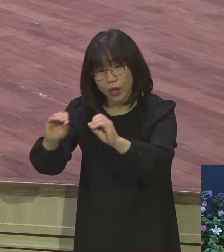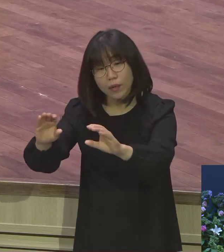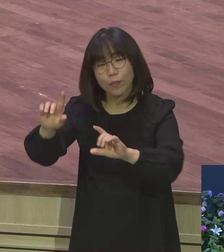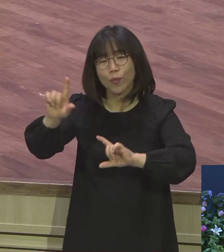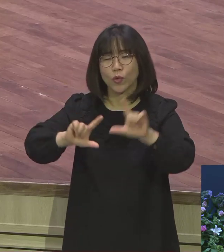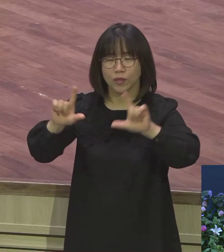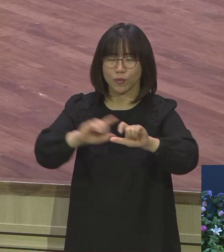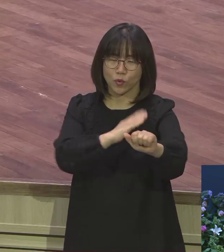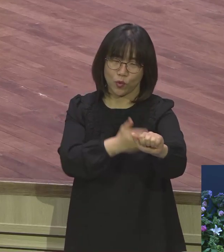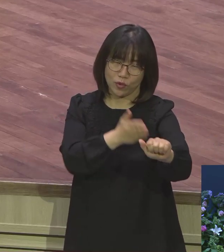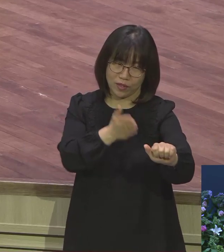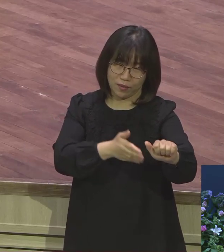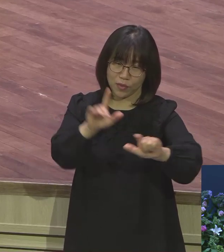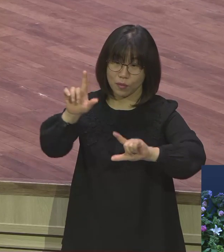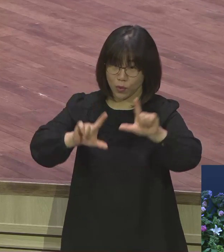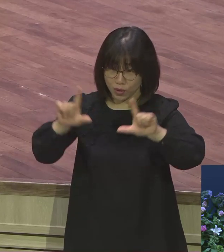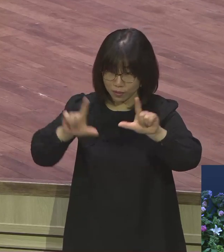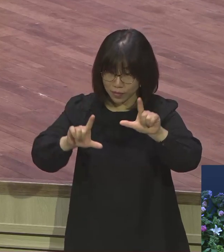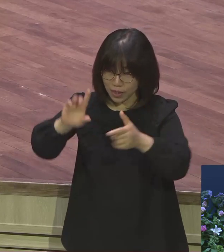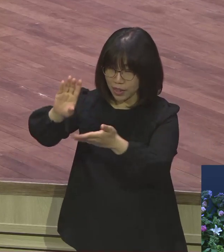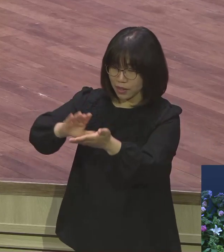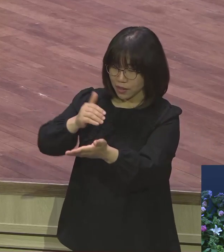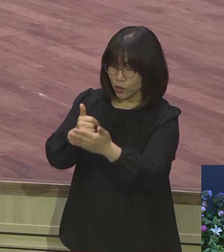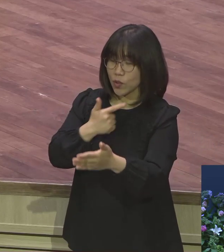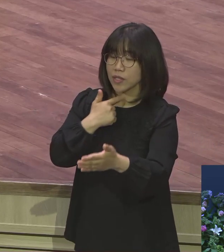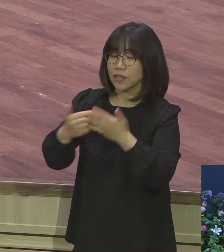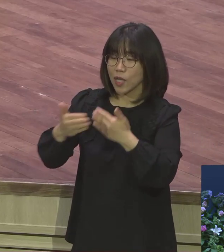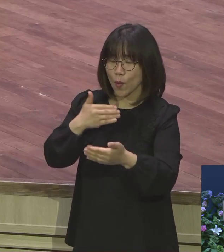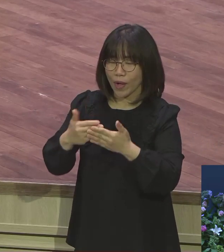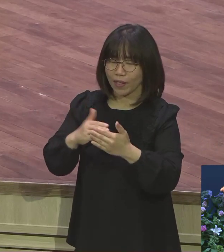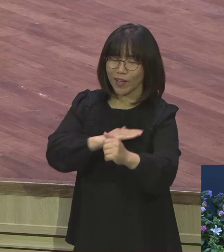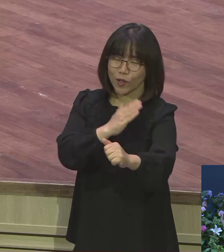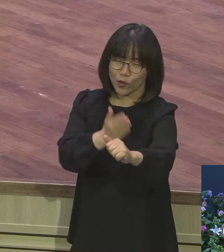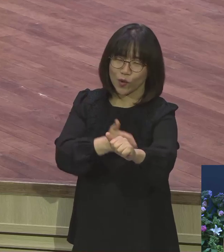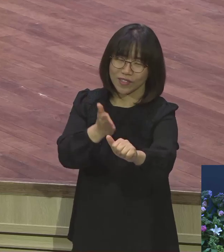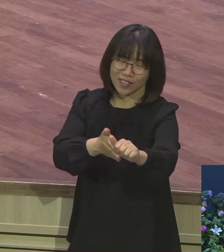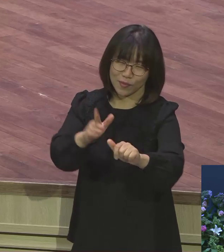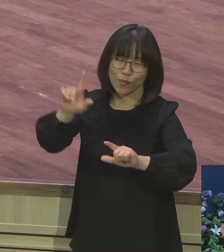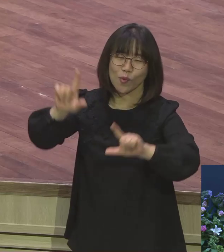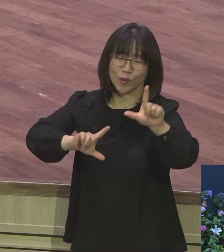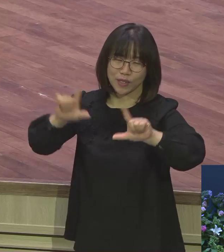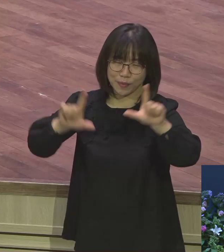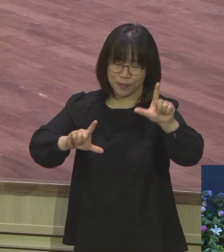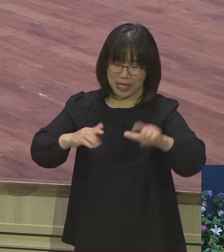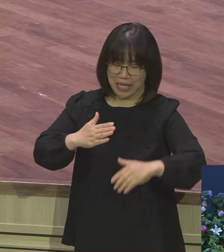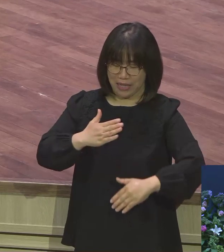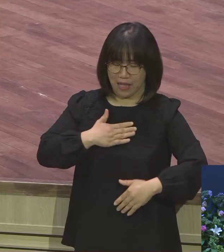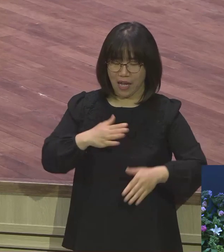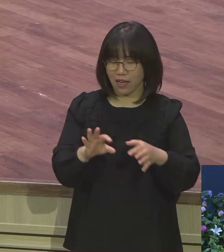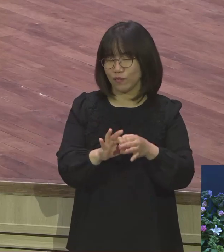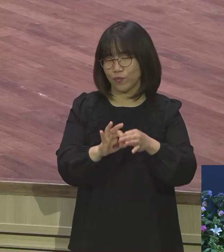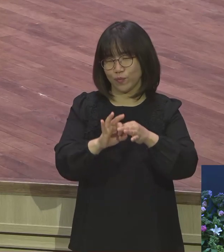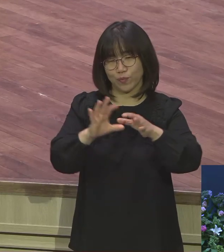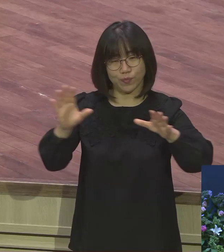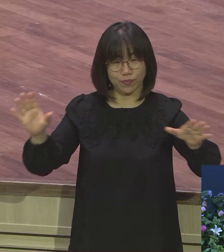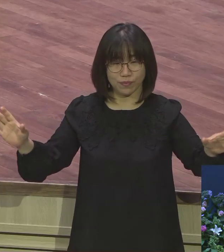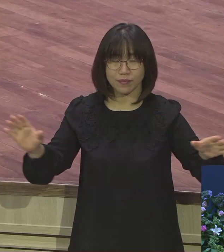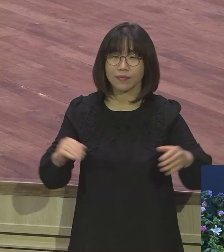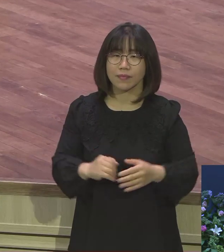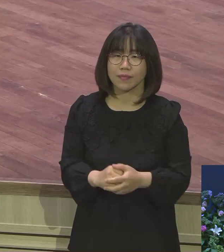그게 그리스도를 체험한 사람들이에요. 나를 넘었어. 나를 넘었어. 환경 다 넘었어. 뭐 이거 갖추고 저거 갖추고